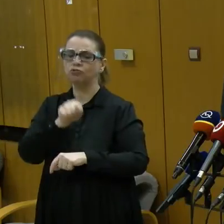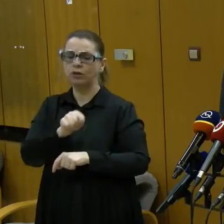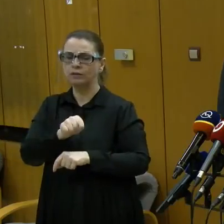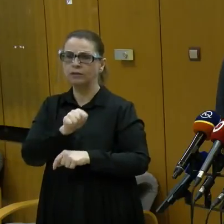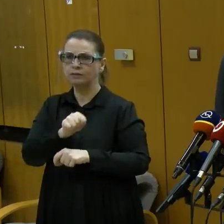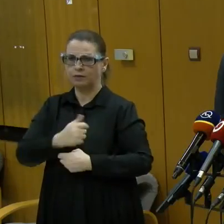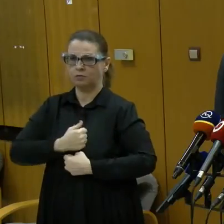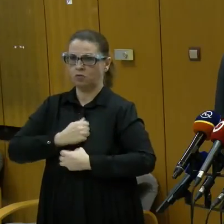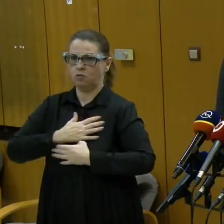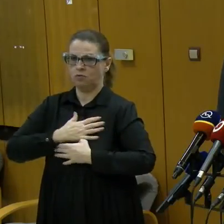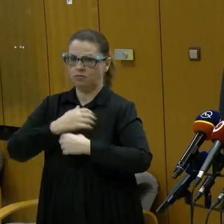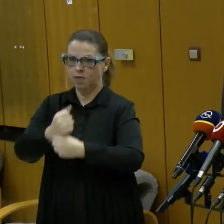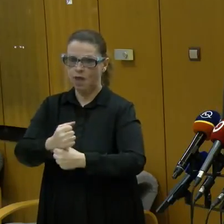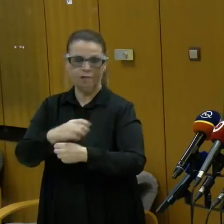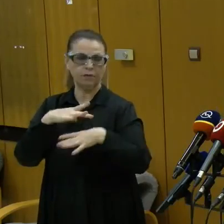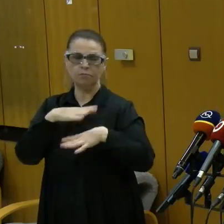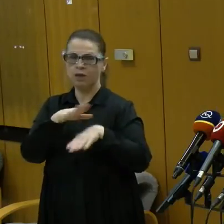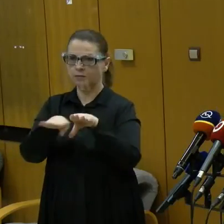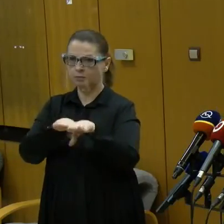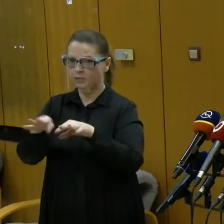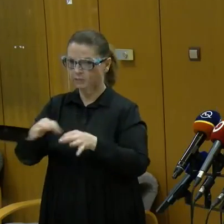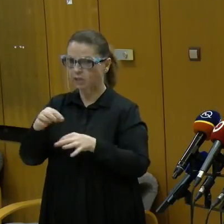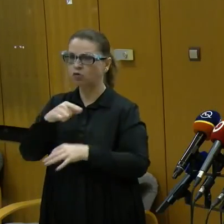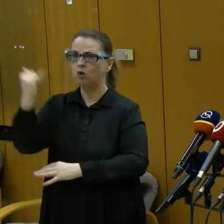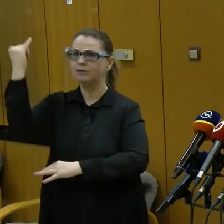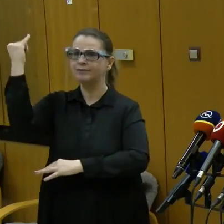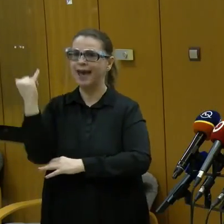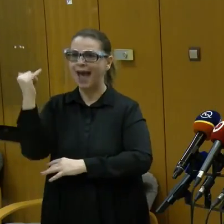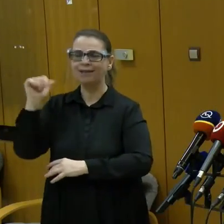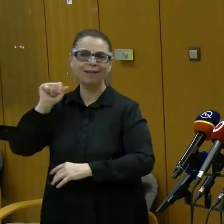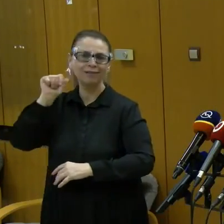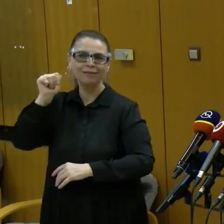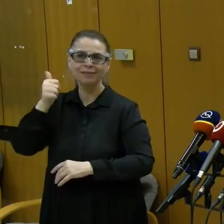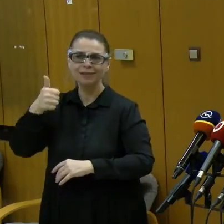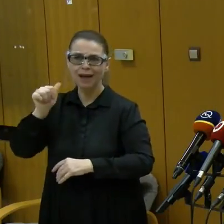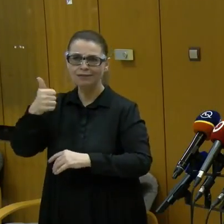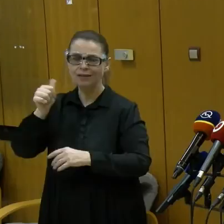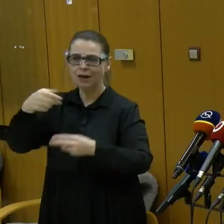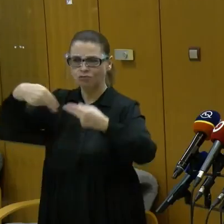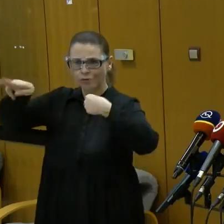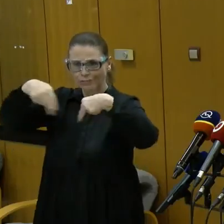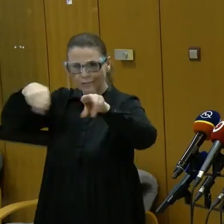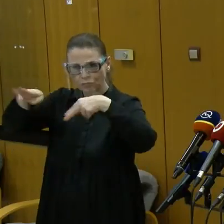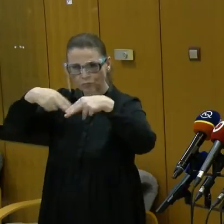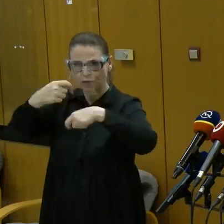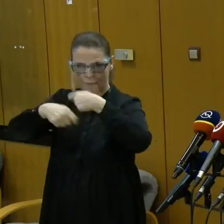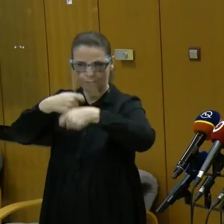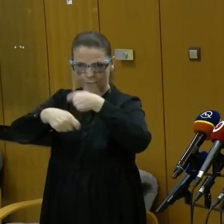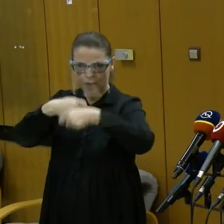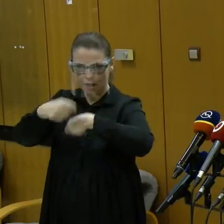návrh pána ministra Krajčího je základom pre zajtrejšiu diskusiu s